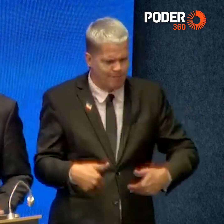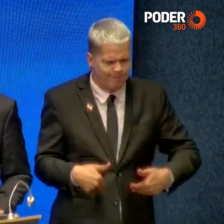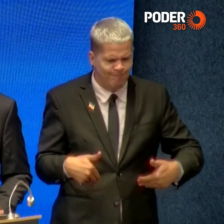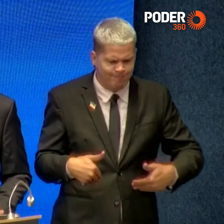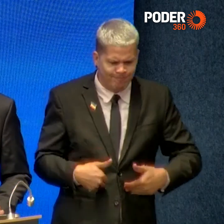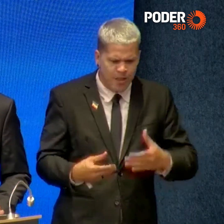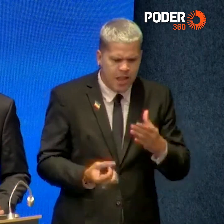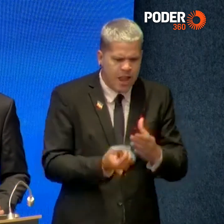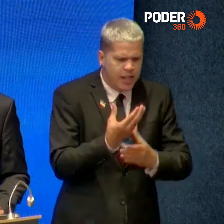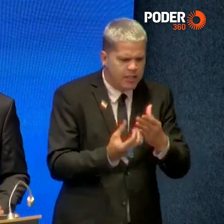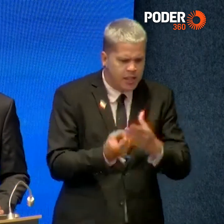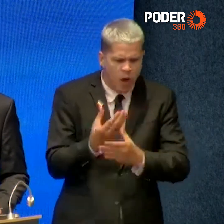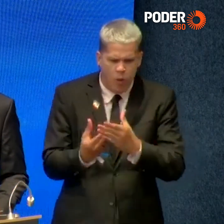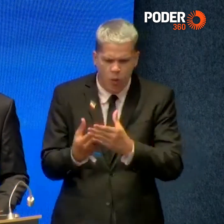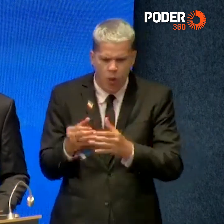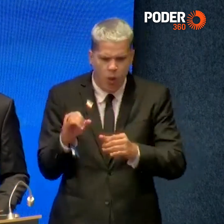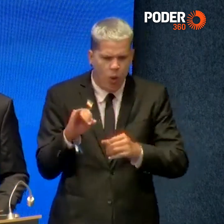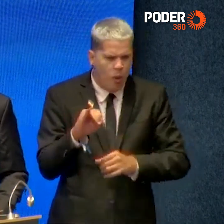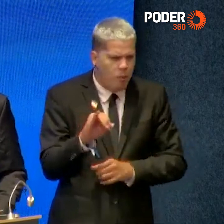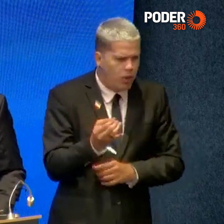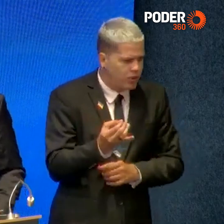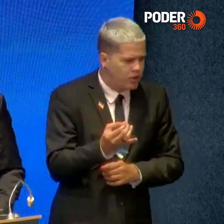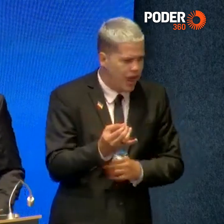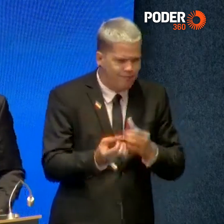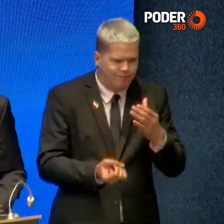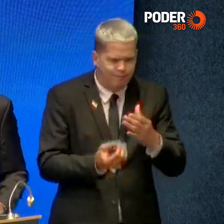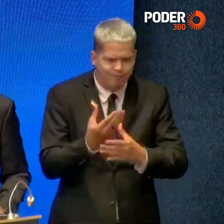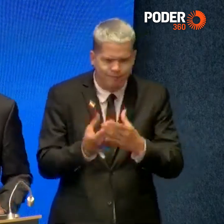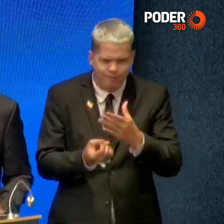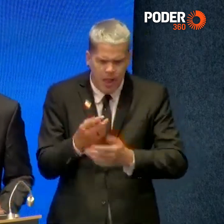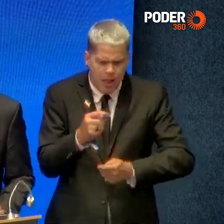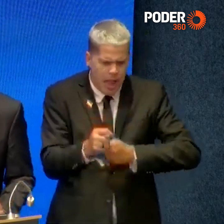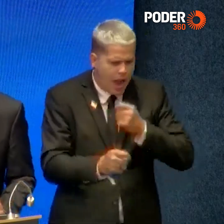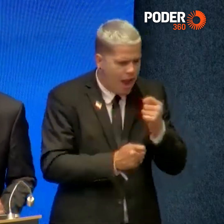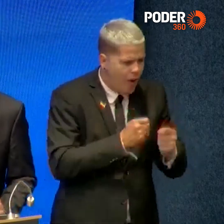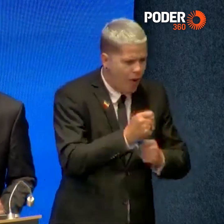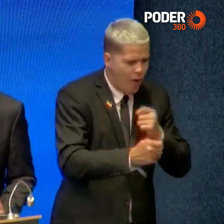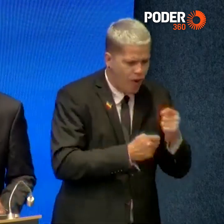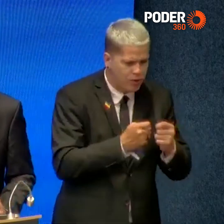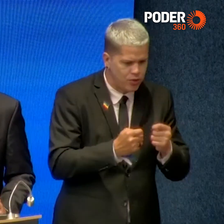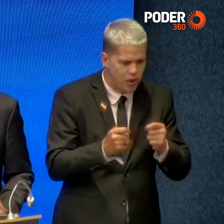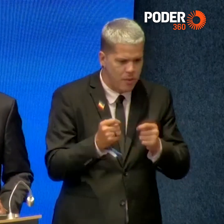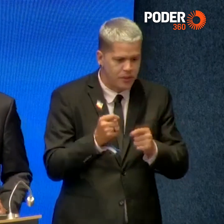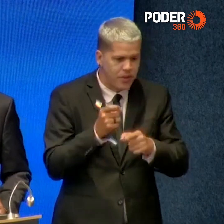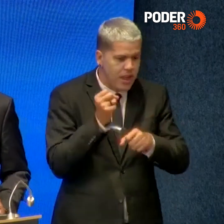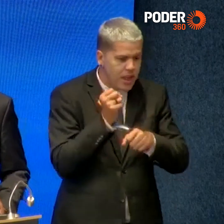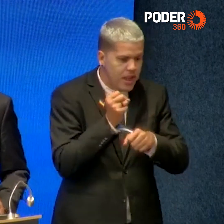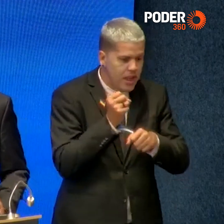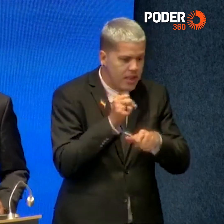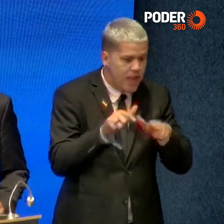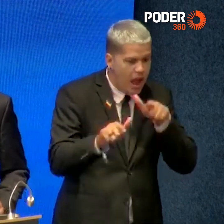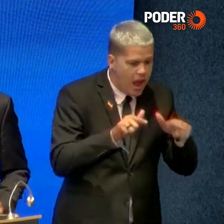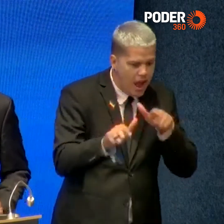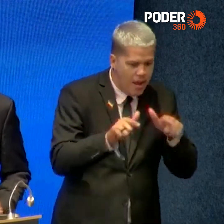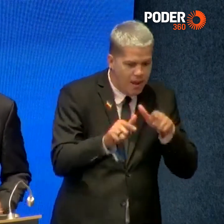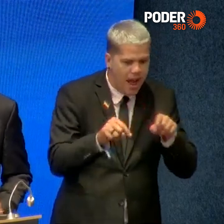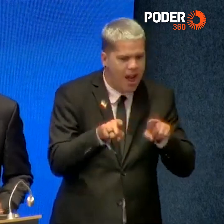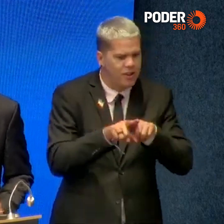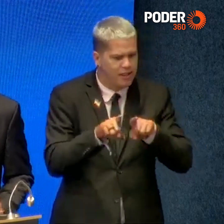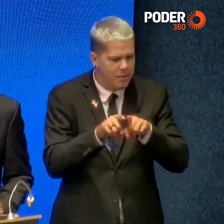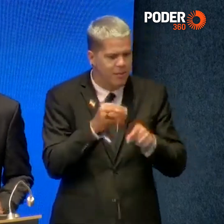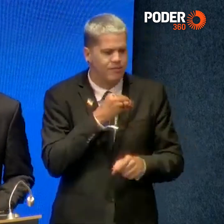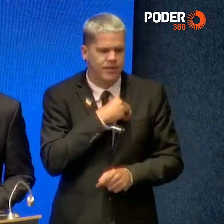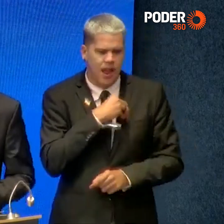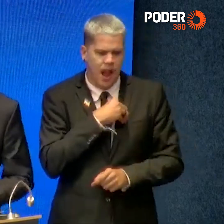oportunidades, na geração de negócios, de emprego e de renda para o nosso povo. Senhores e